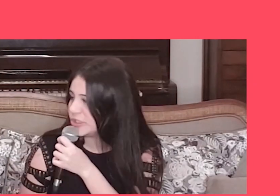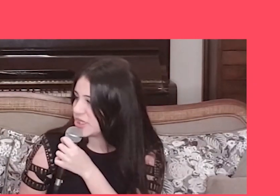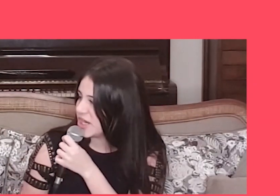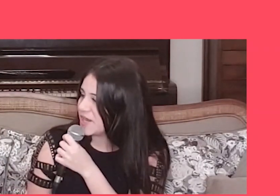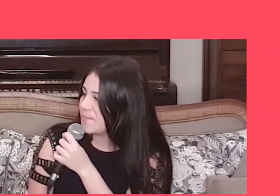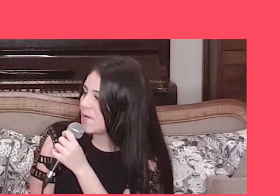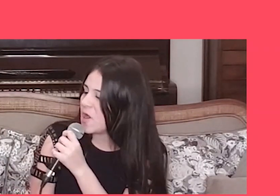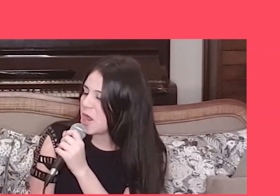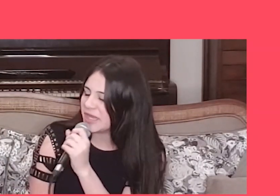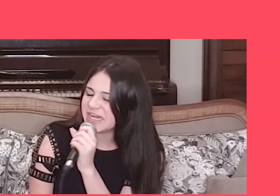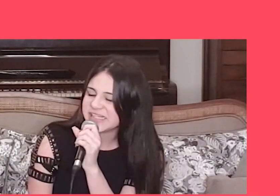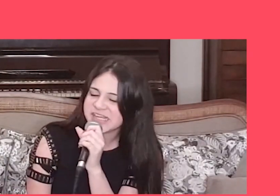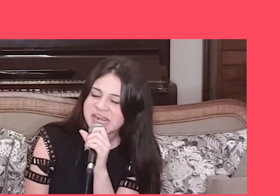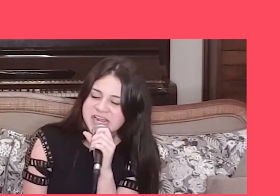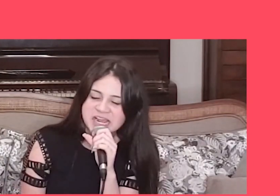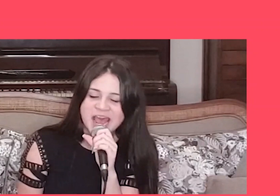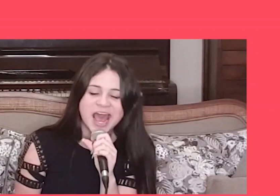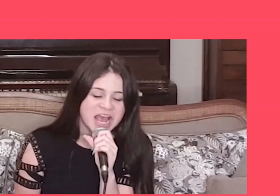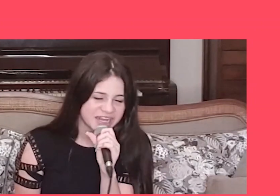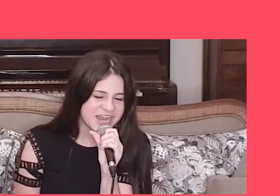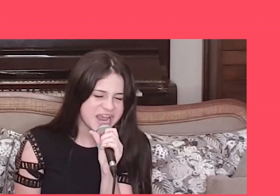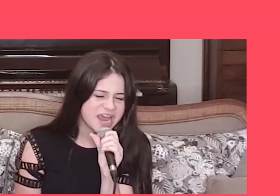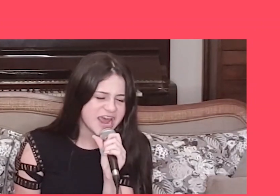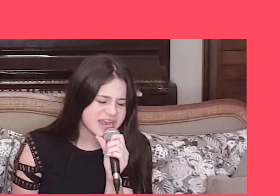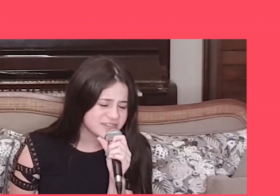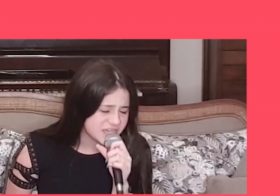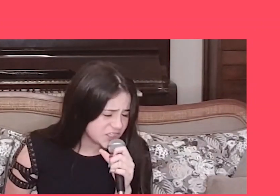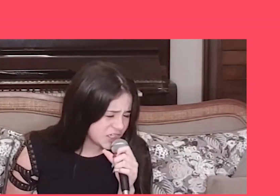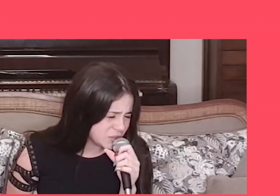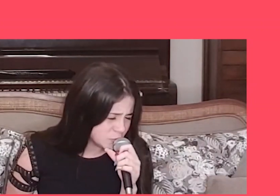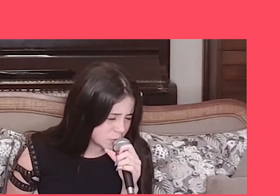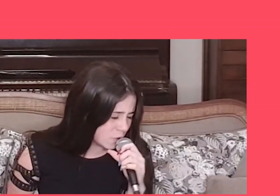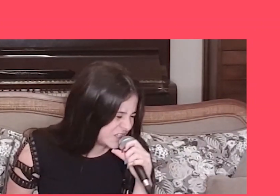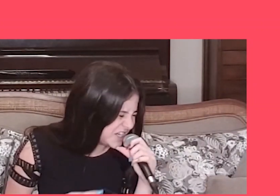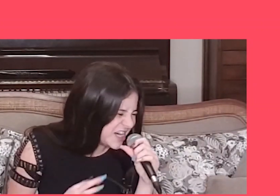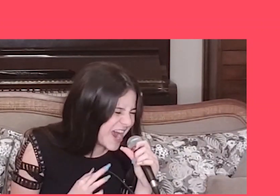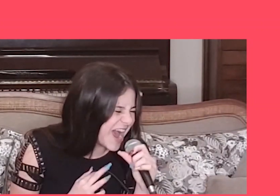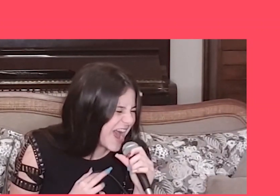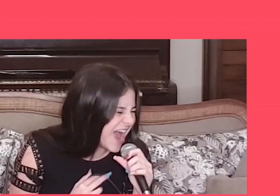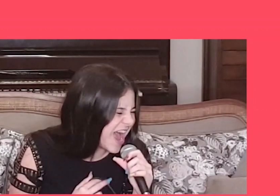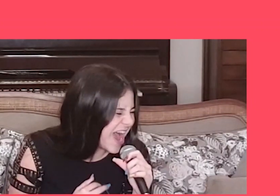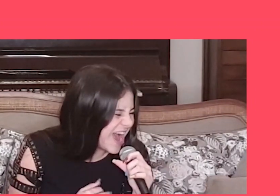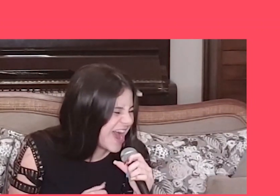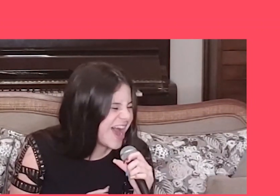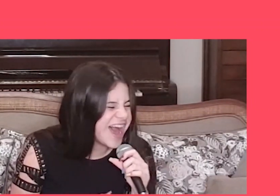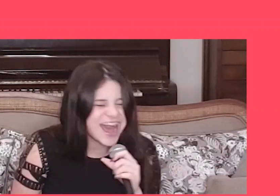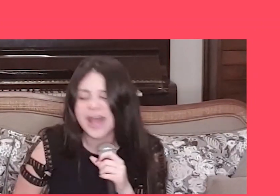muro de hipocrisia Que insistimos no dia